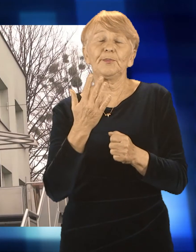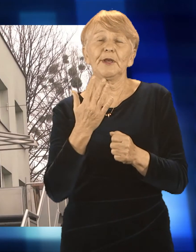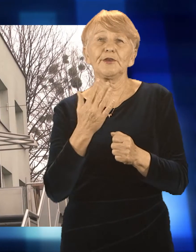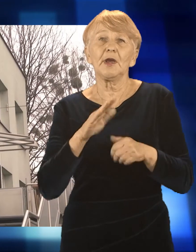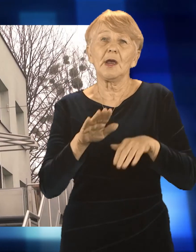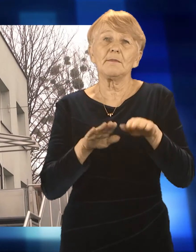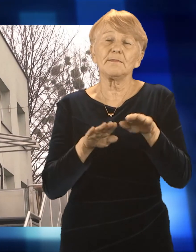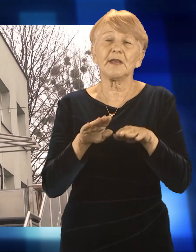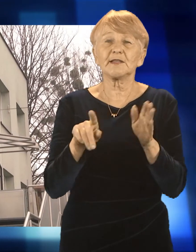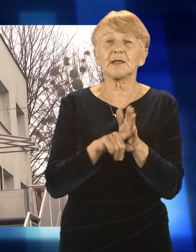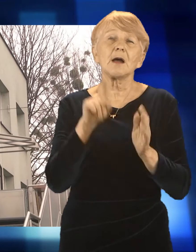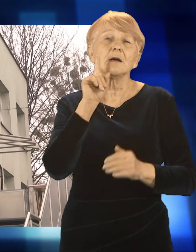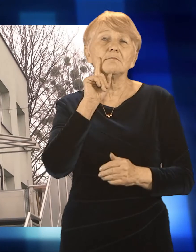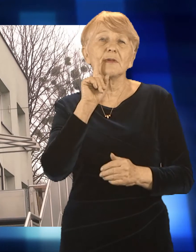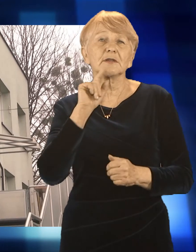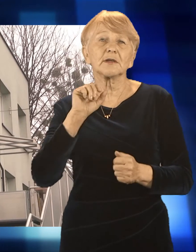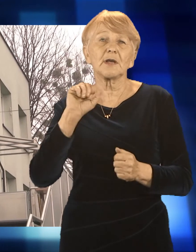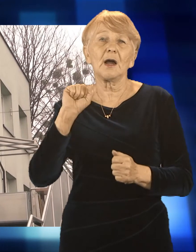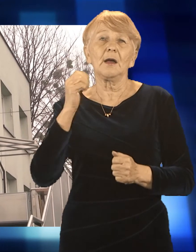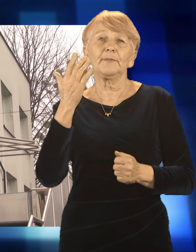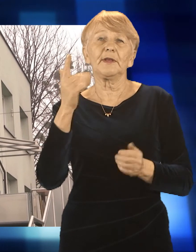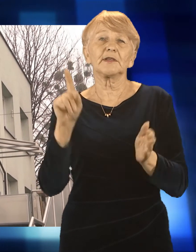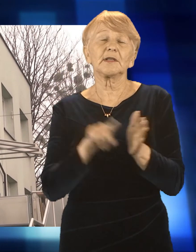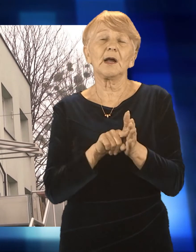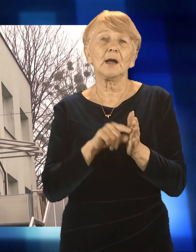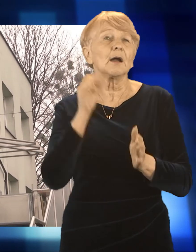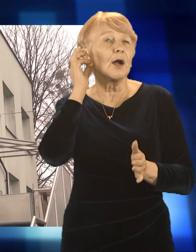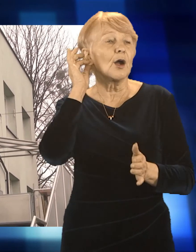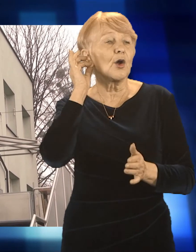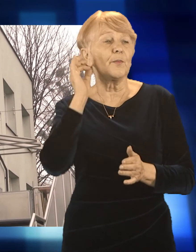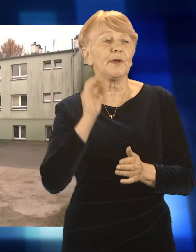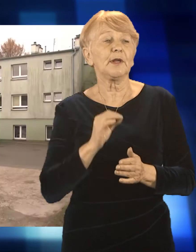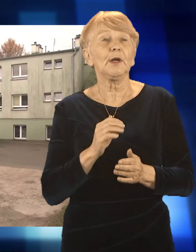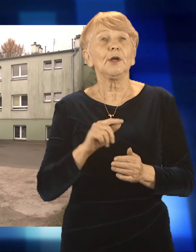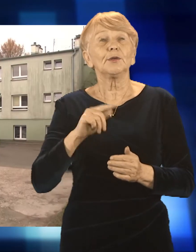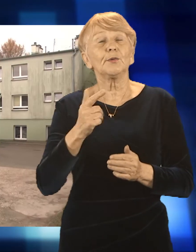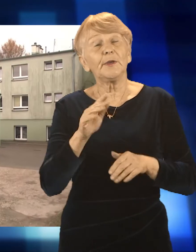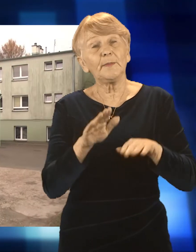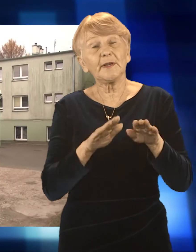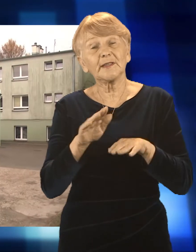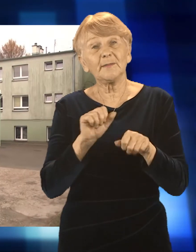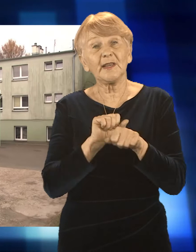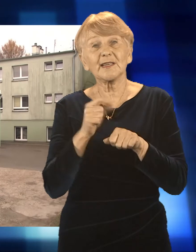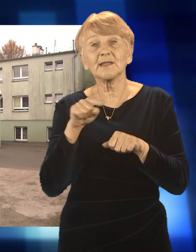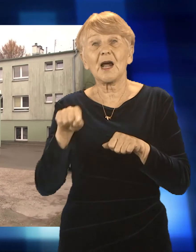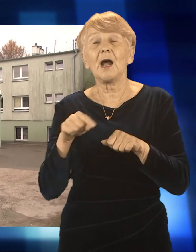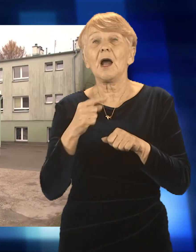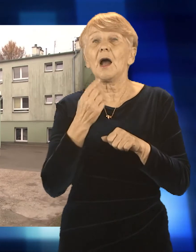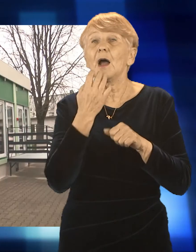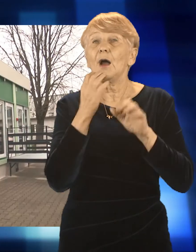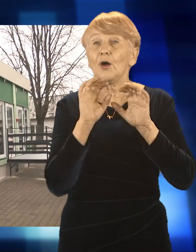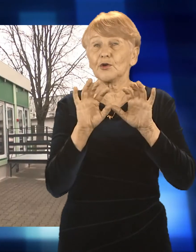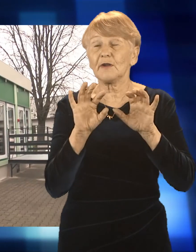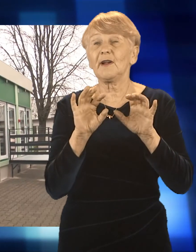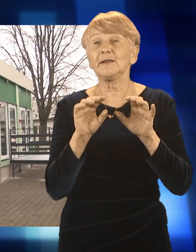miejsc osób dla mężczyzn bezdomnych i 5 miejsc dla kobiet bezdomnych. Drugą taką placówką jest ogrzewalnia, która